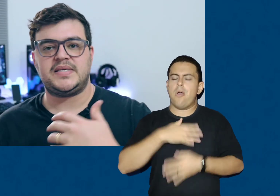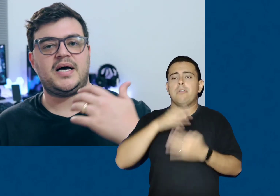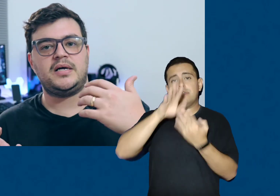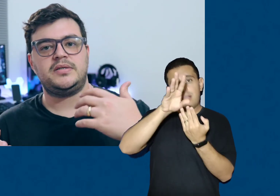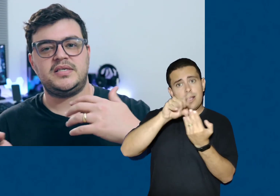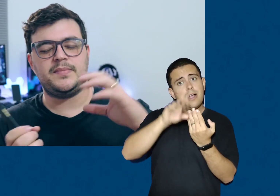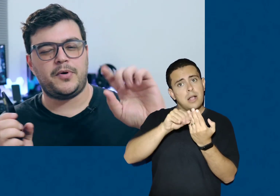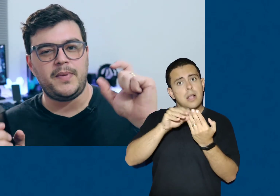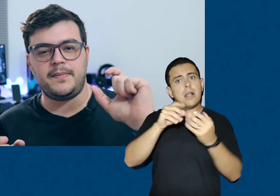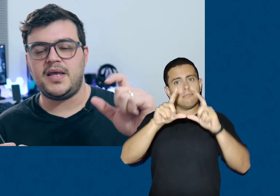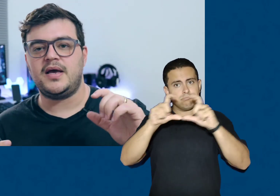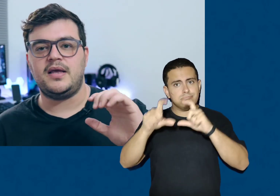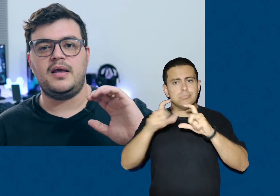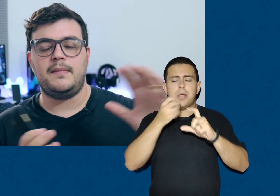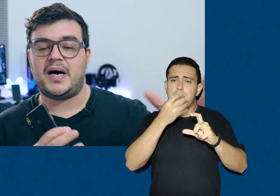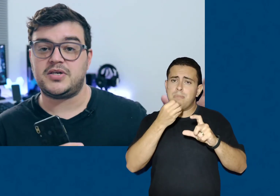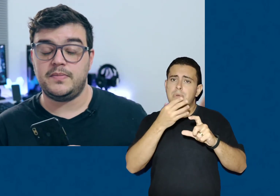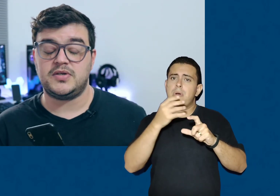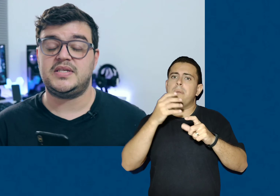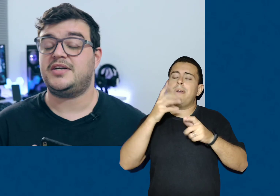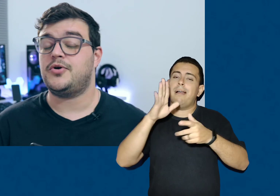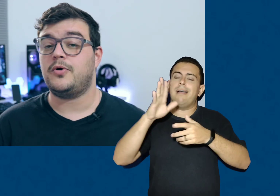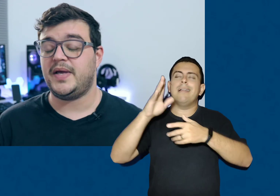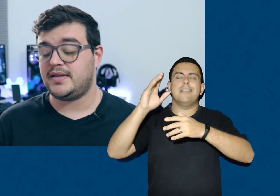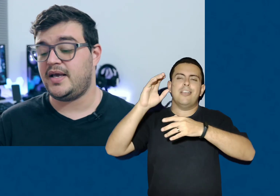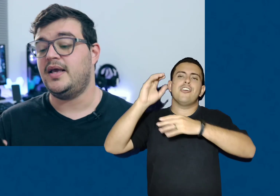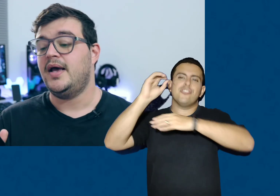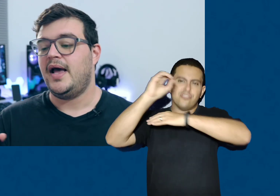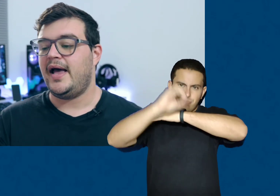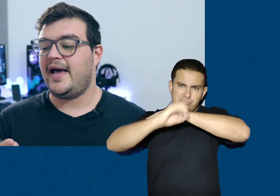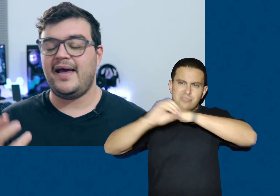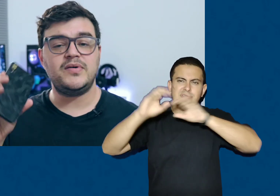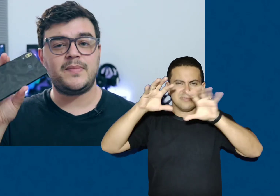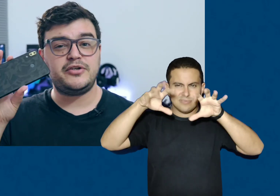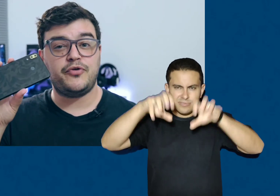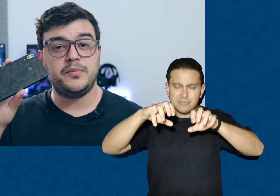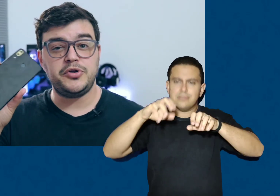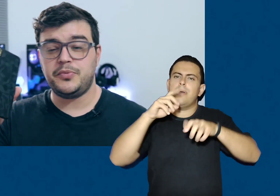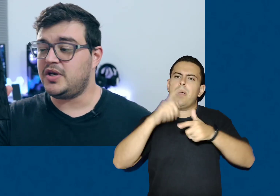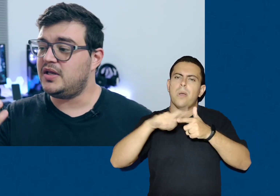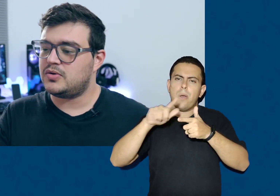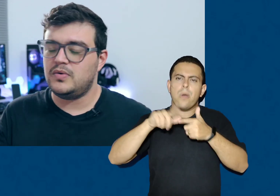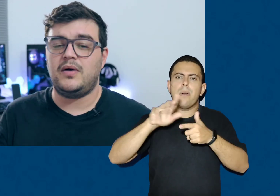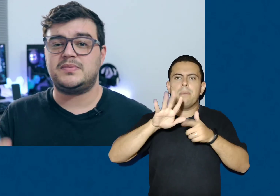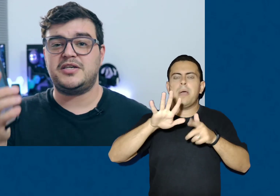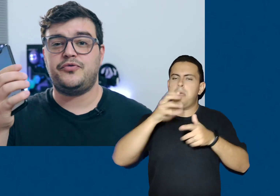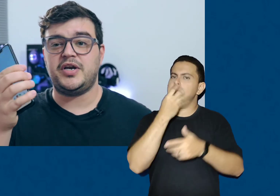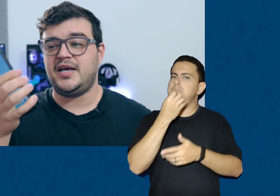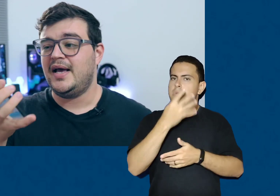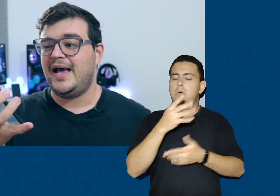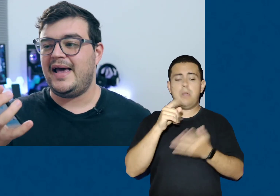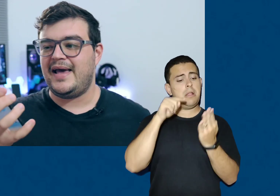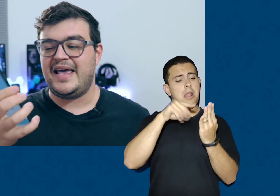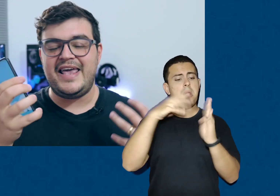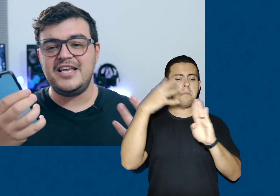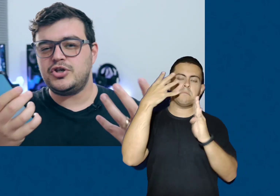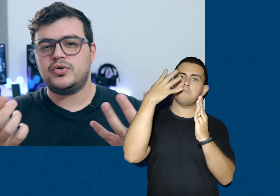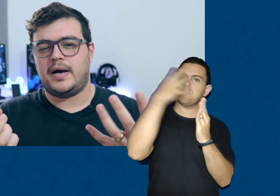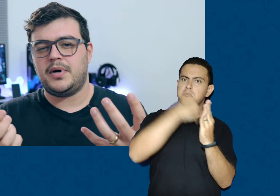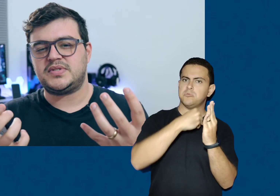apesar desse probleminha aí em baixa luminosidade que eu comentei. É um smartphone muito bonito, é um smartphone rígido na mão,